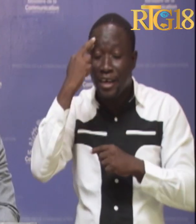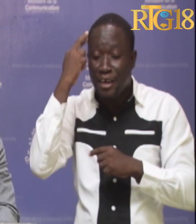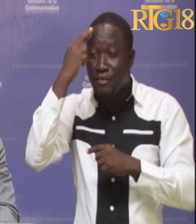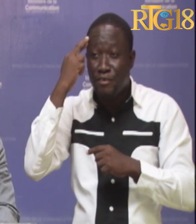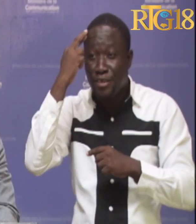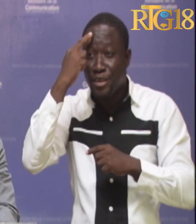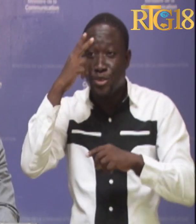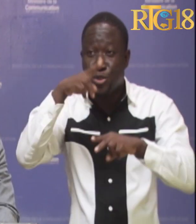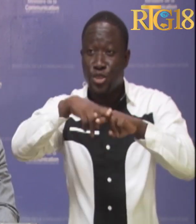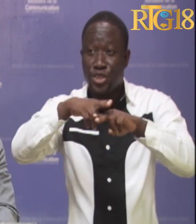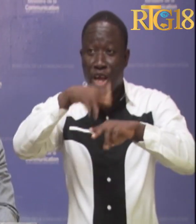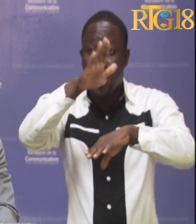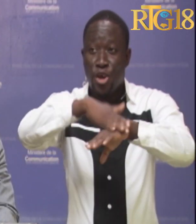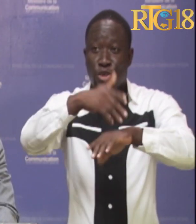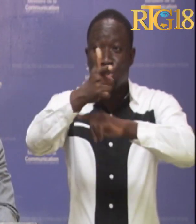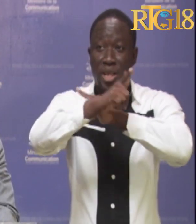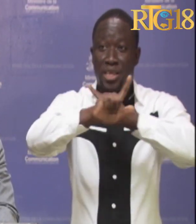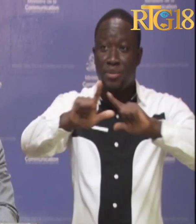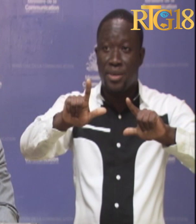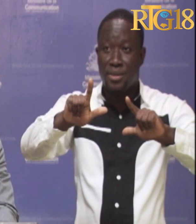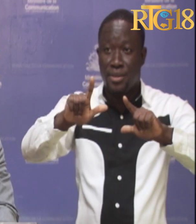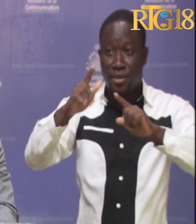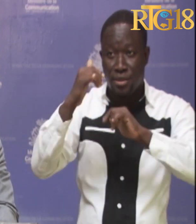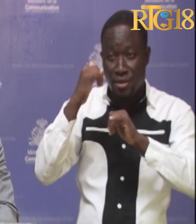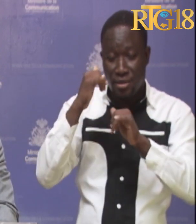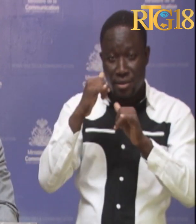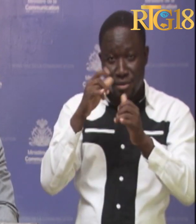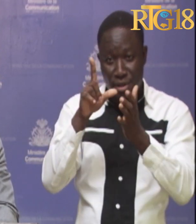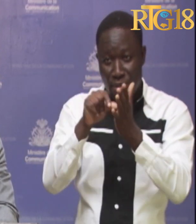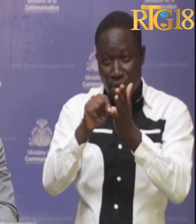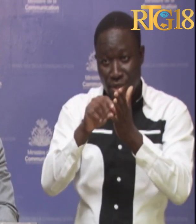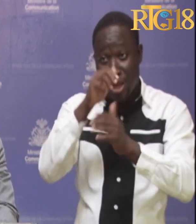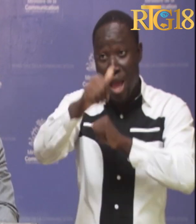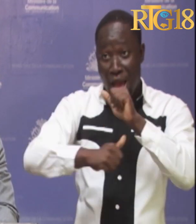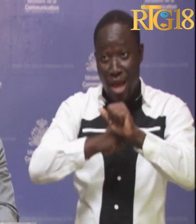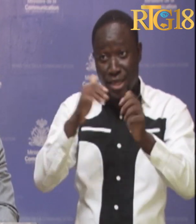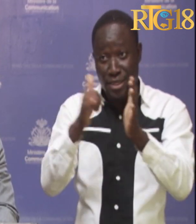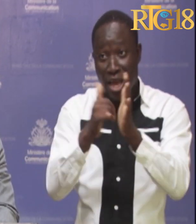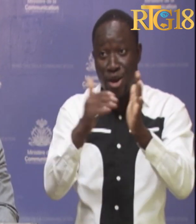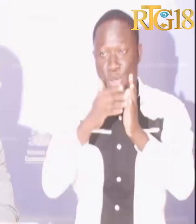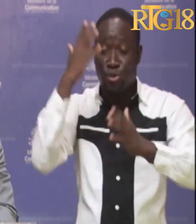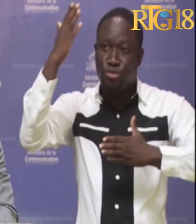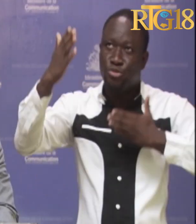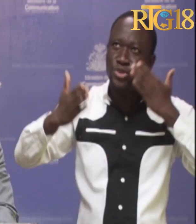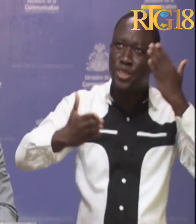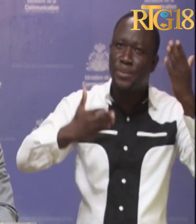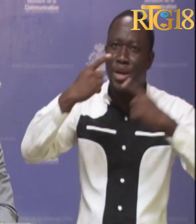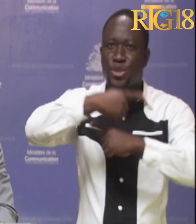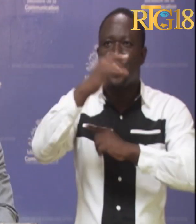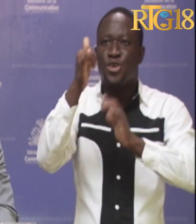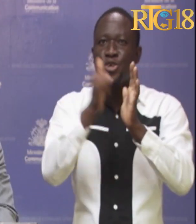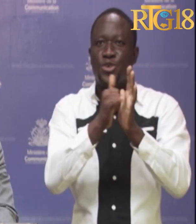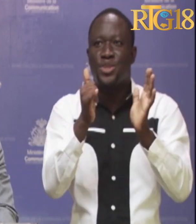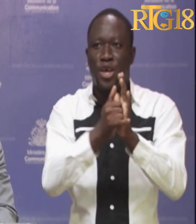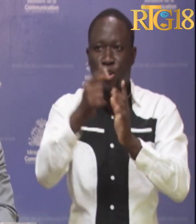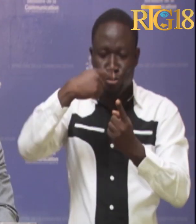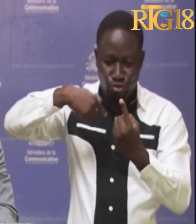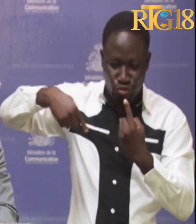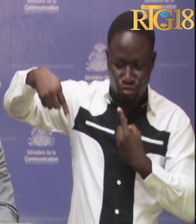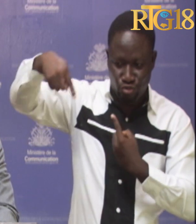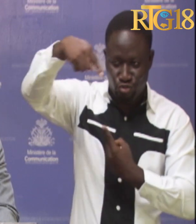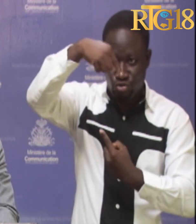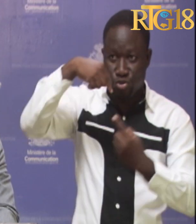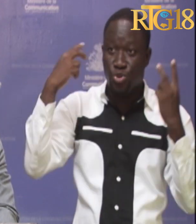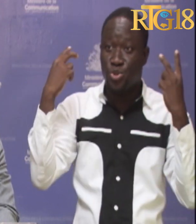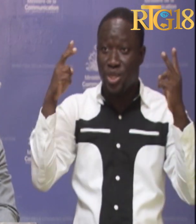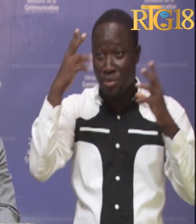et assise sur la liberté de la presse. Cette année, la célébration de cette journée s'articule autour du thème «